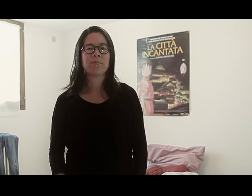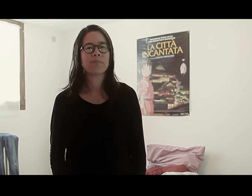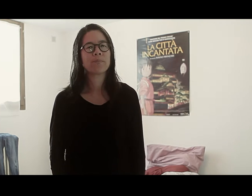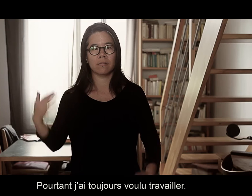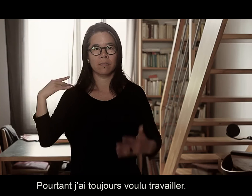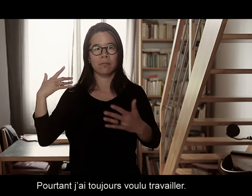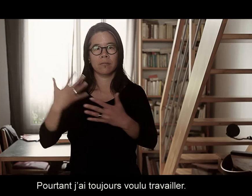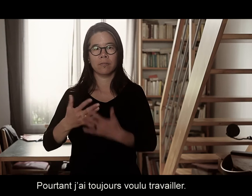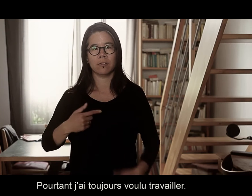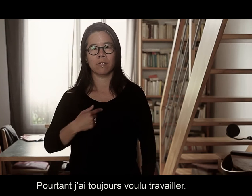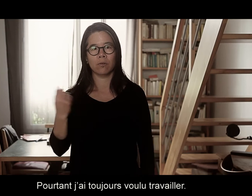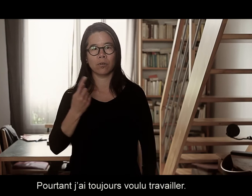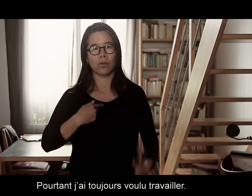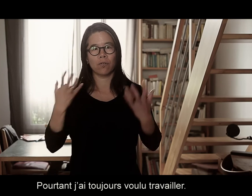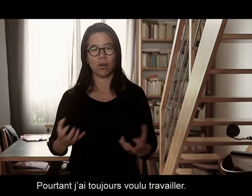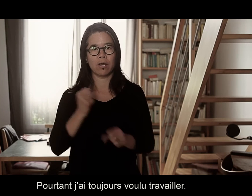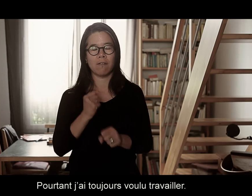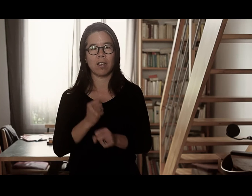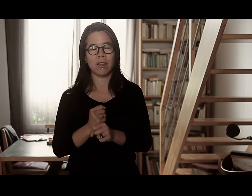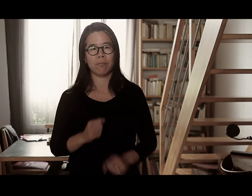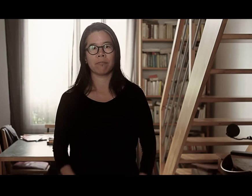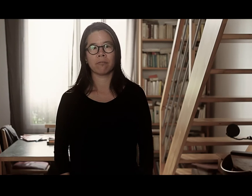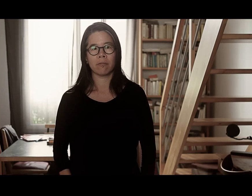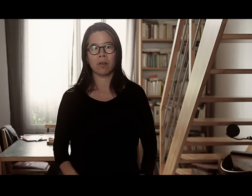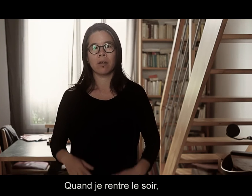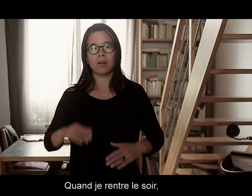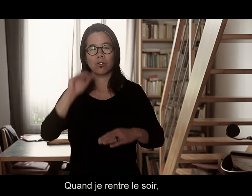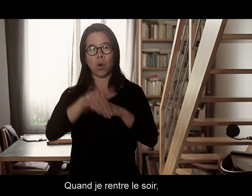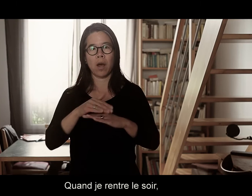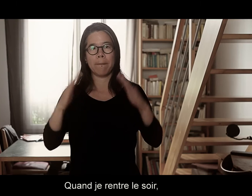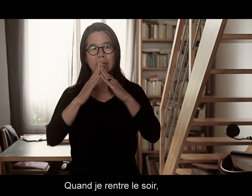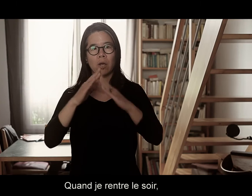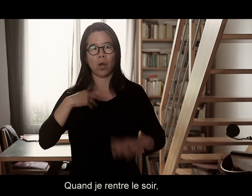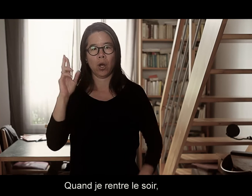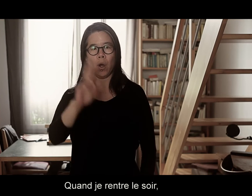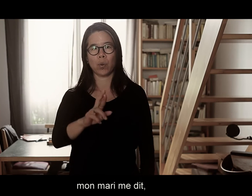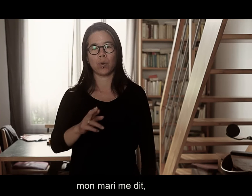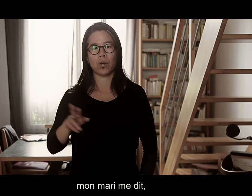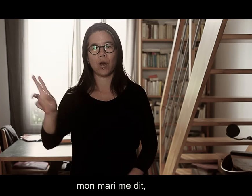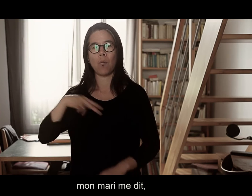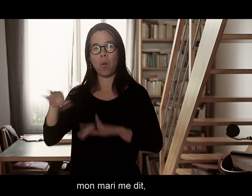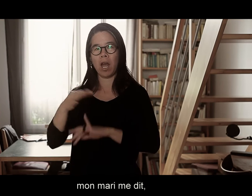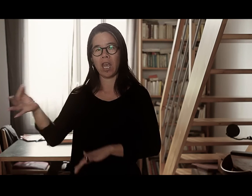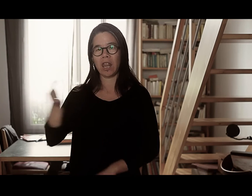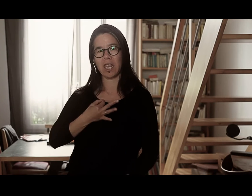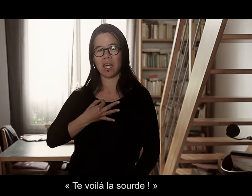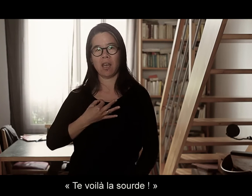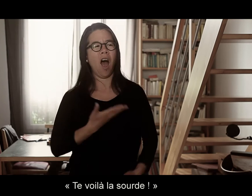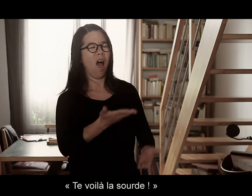Pourtant j'ai toujours voulu travailler. Quand je rentre le soir, mon mari me dit, te voilà la